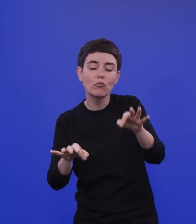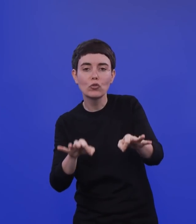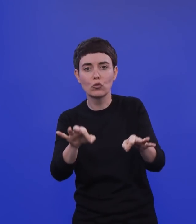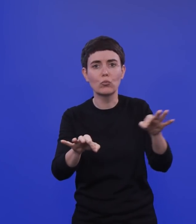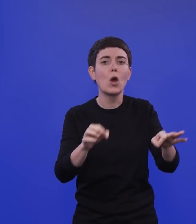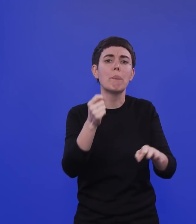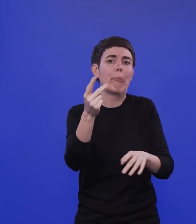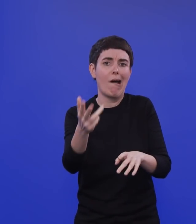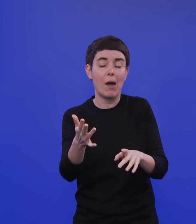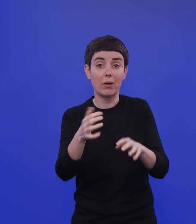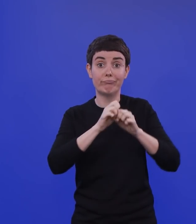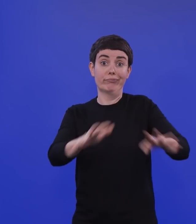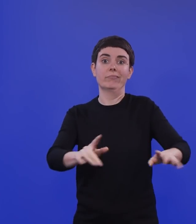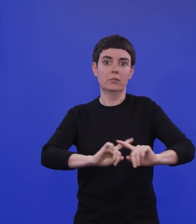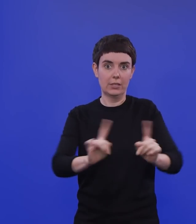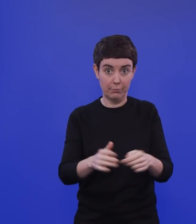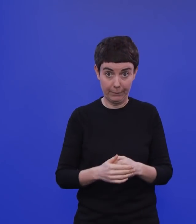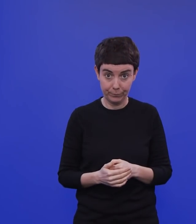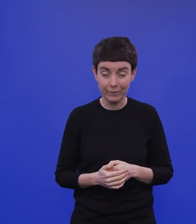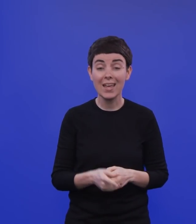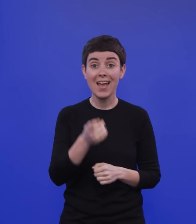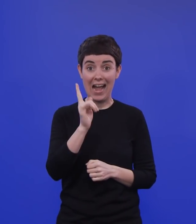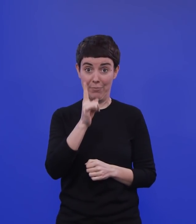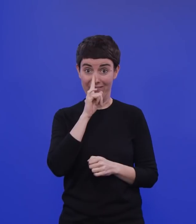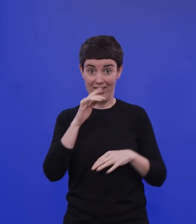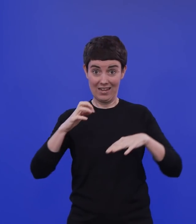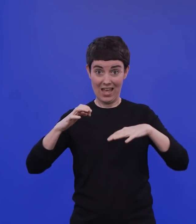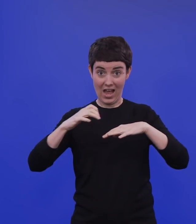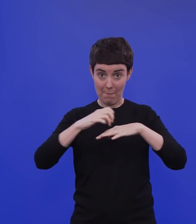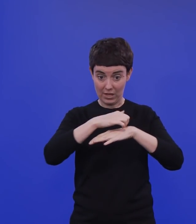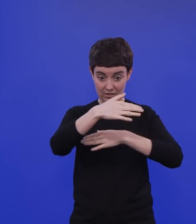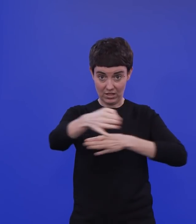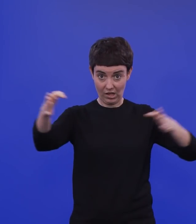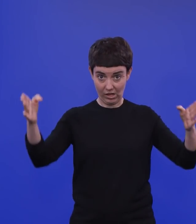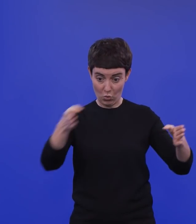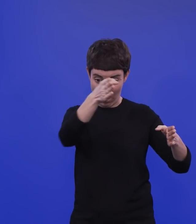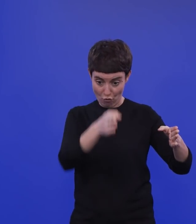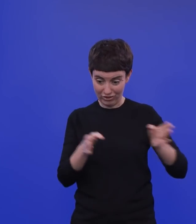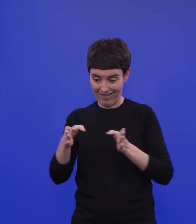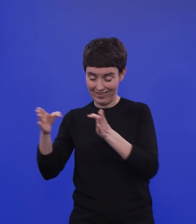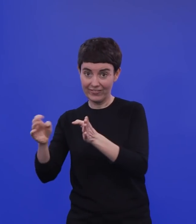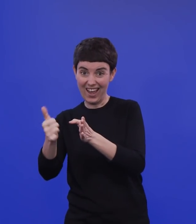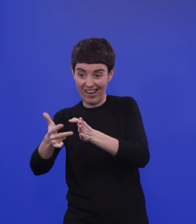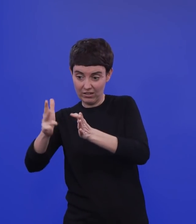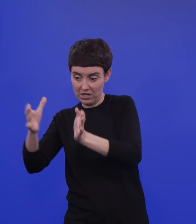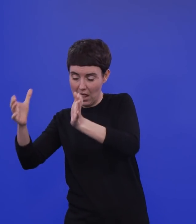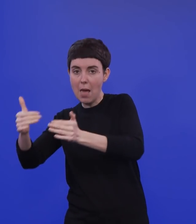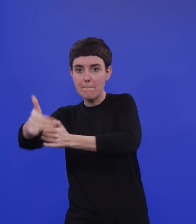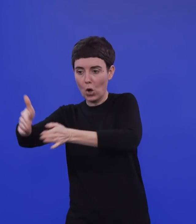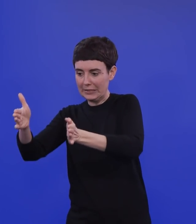vor dem Impfen unser Terrarium aufteilen und sagen, ein Drittel der Ameisen tun wir in eine Box im Terrarium